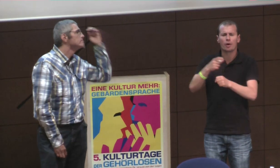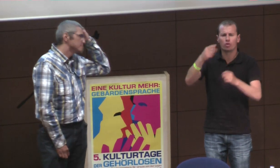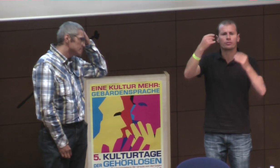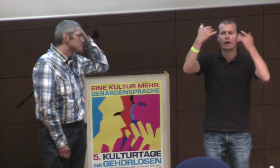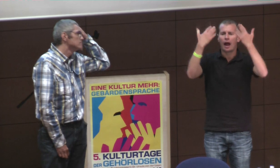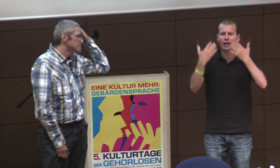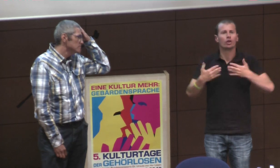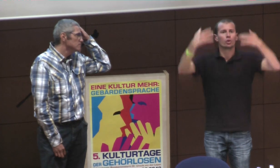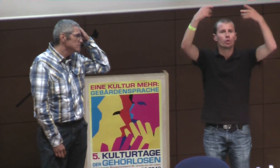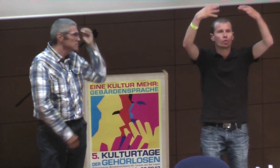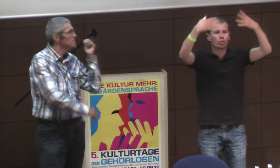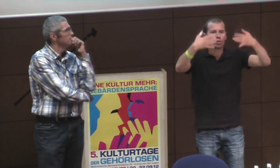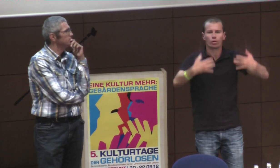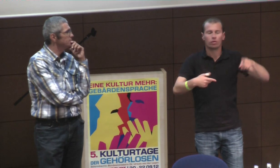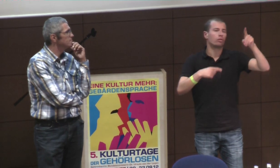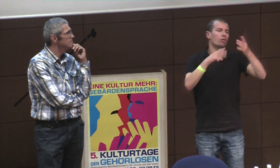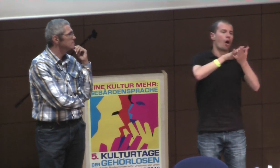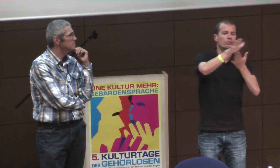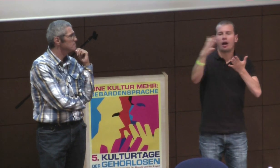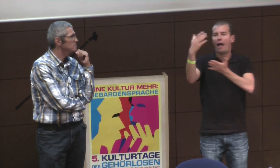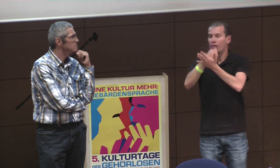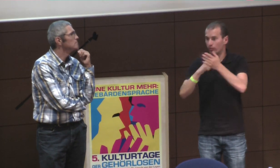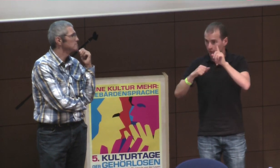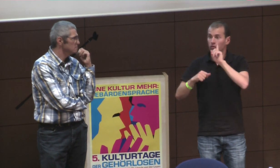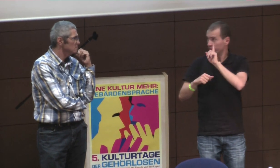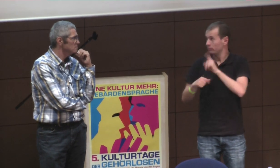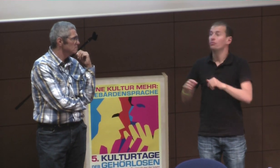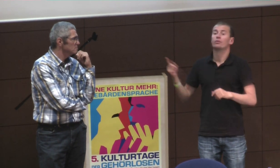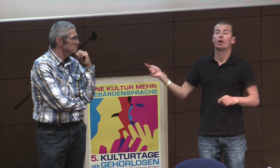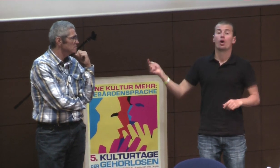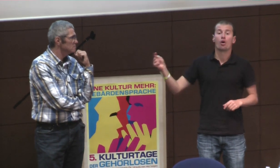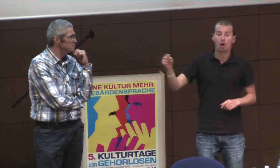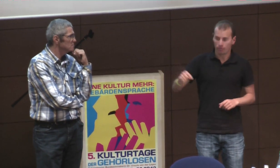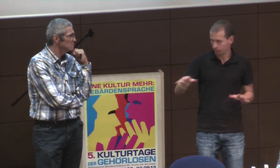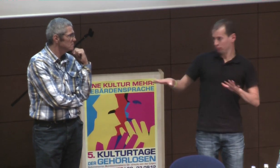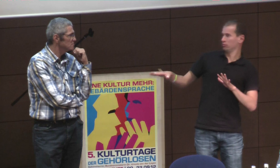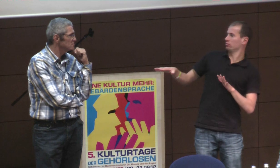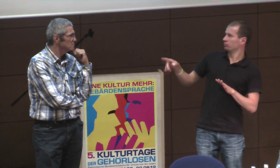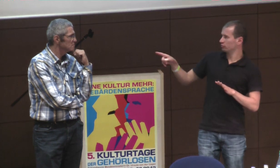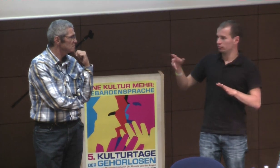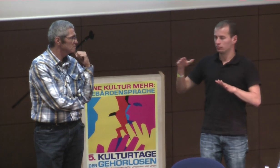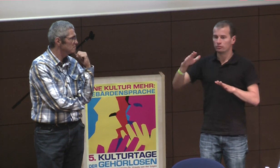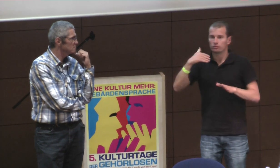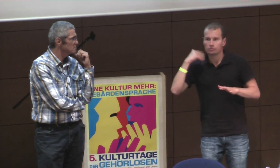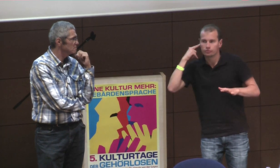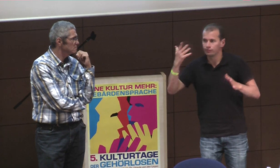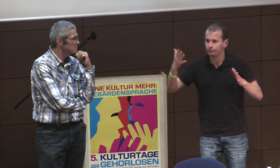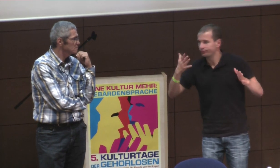verschiedene Ebenen, haben ja einen Haushalt, und haben ja, äh, äh, Verwaltungsausgaben, also Einkommenausgaben, und eine Aufstellung, und wenn da ein Gehörbruder,